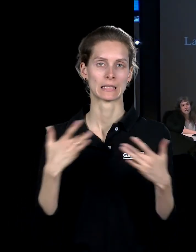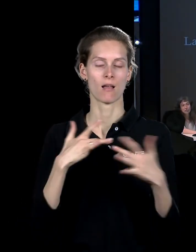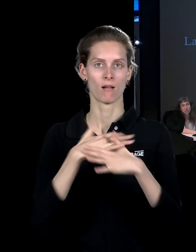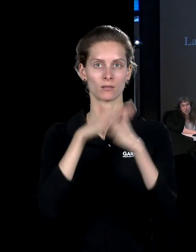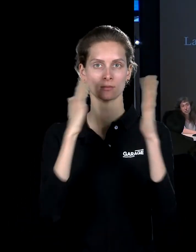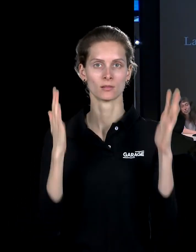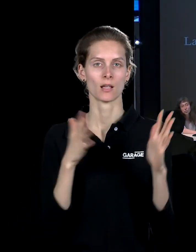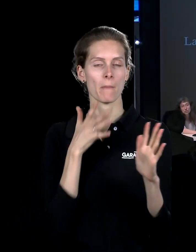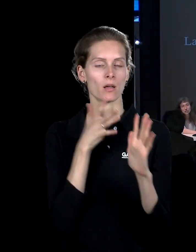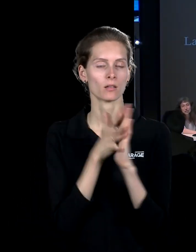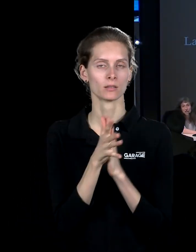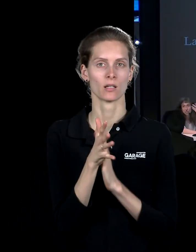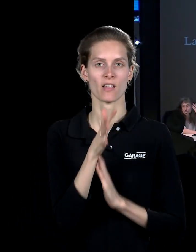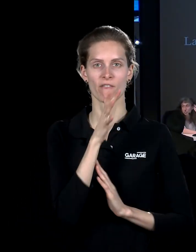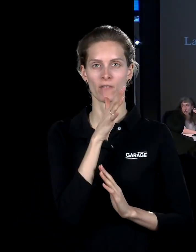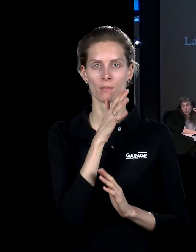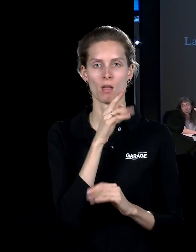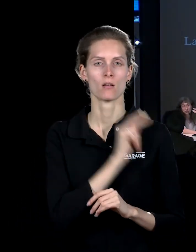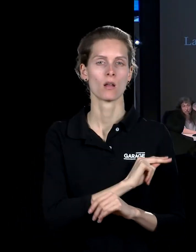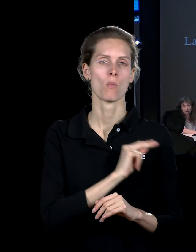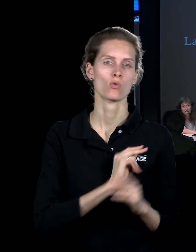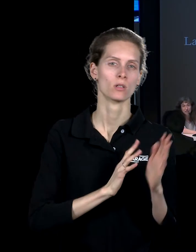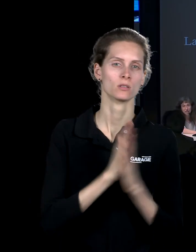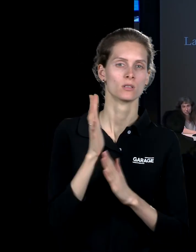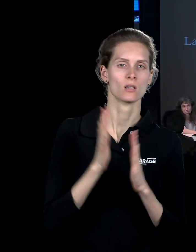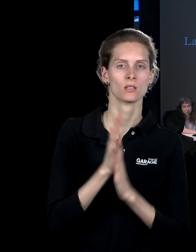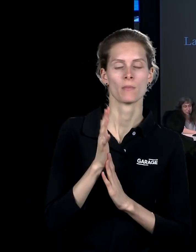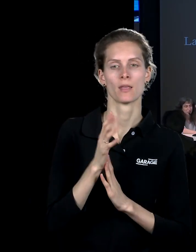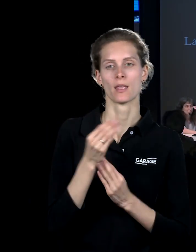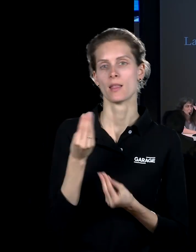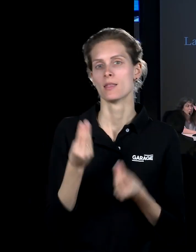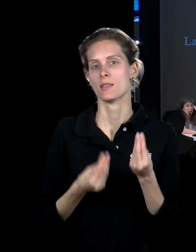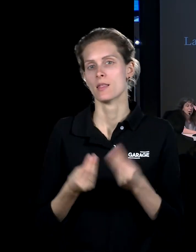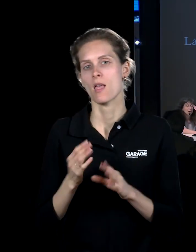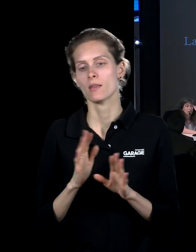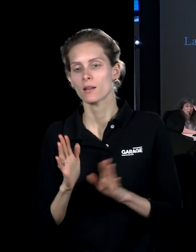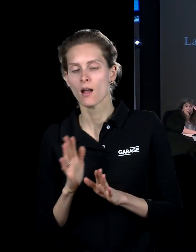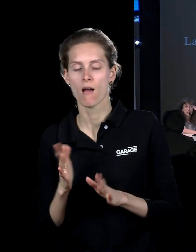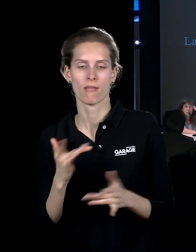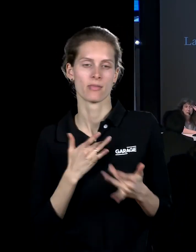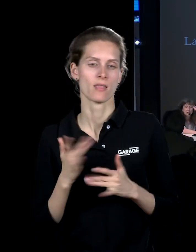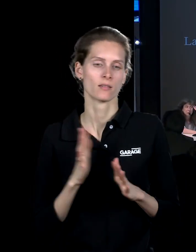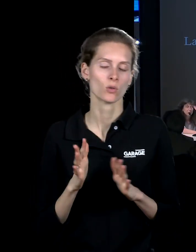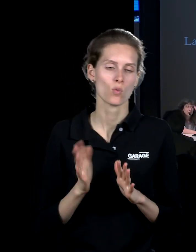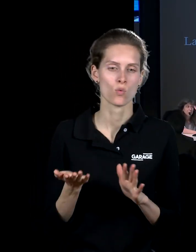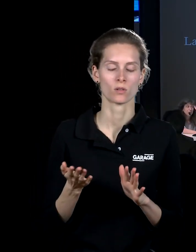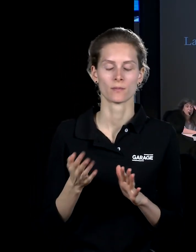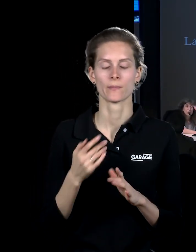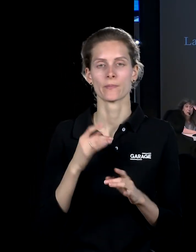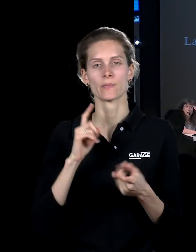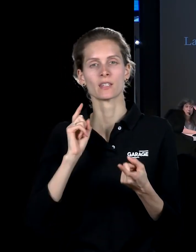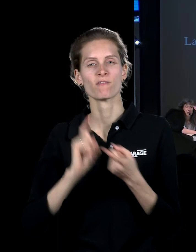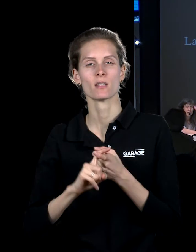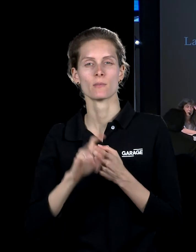прорастание времени, вообще работа с растениями, которые не играют, которые не актеры, с растениями их связи во времени,